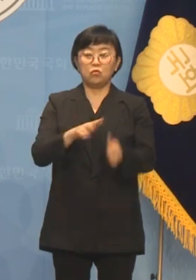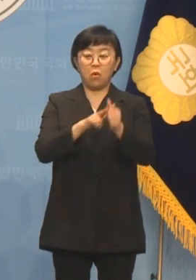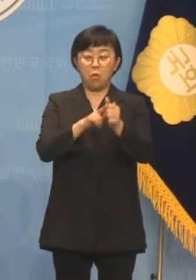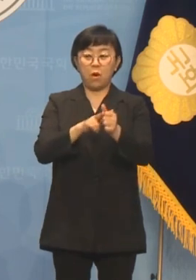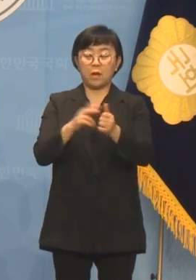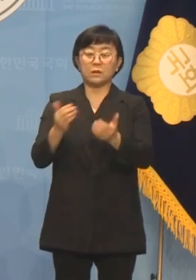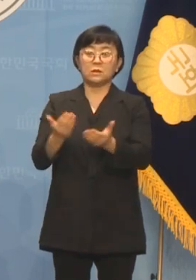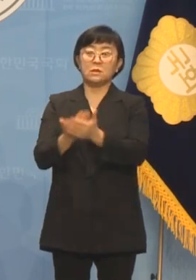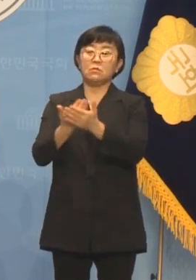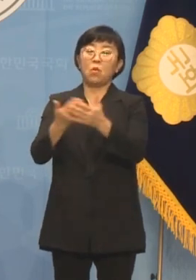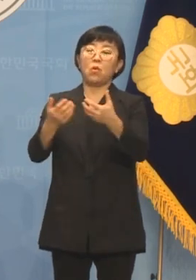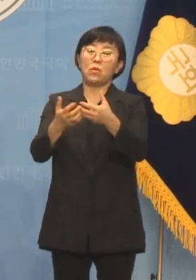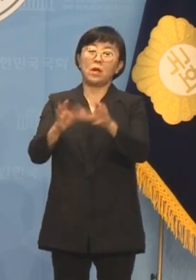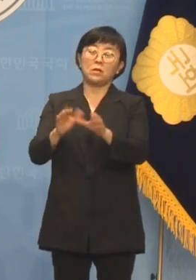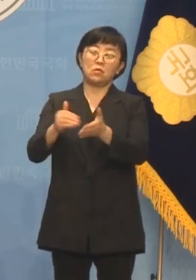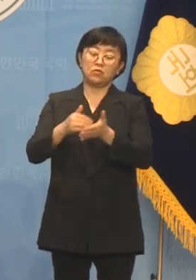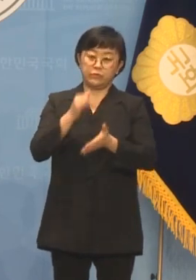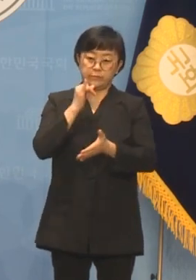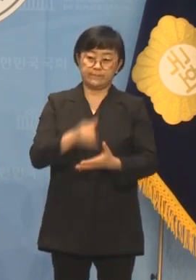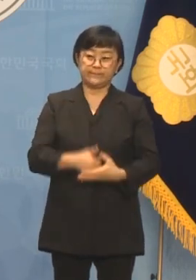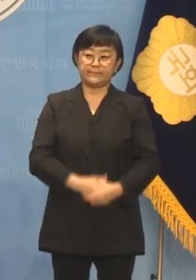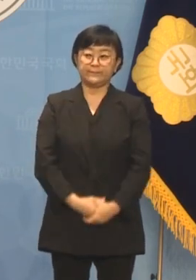모렴치한 요구를 하고 있습니다.